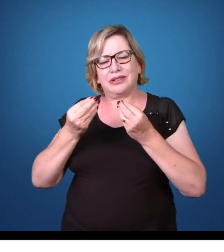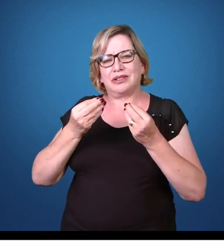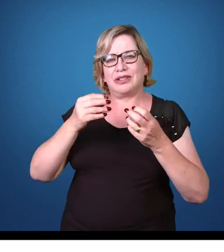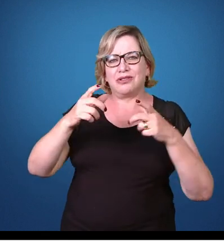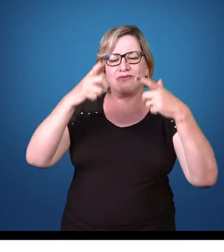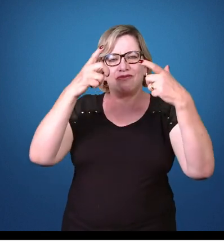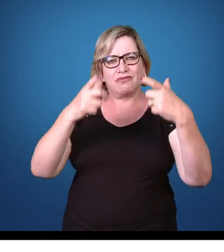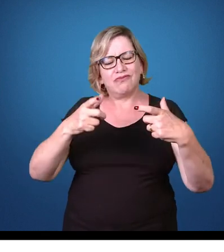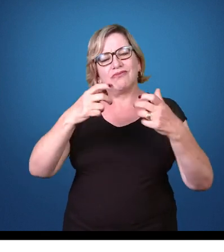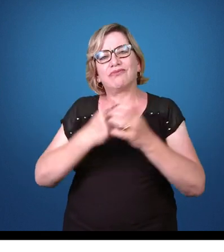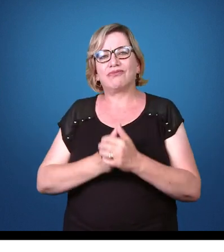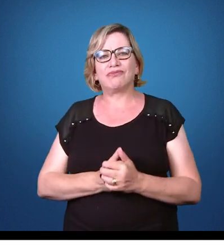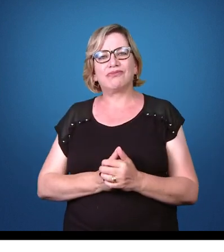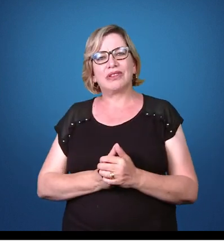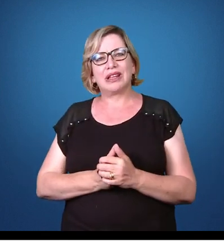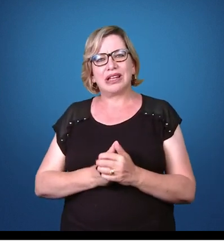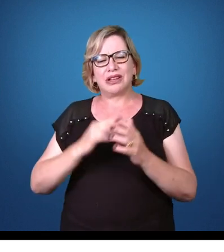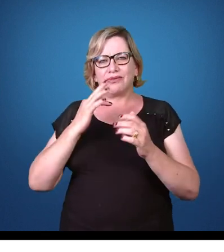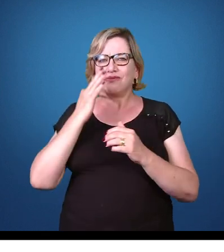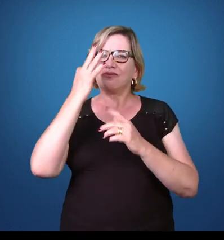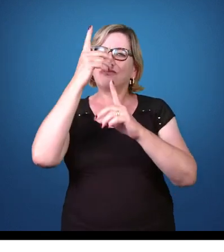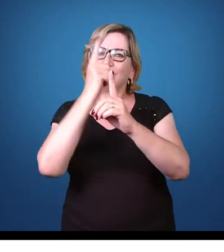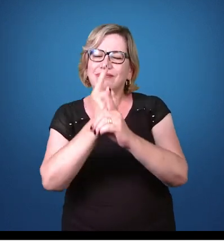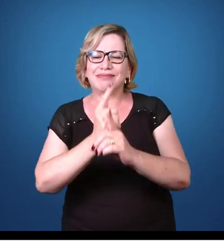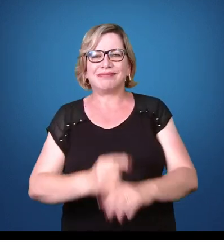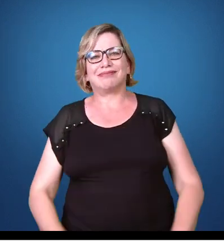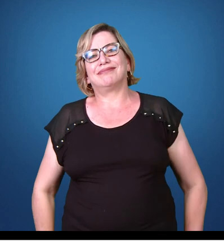determinada região. Até a próxima!